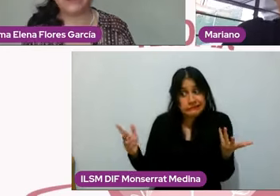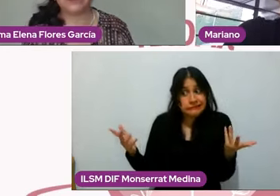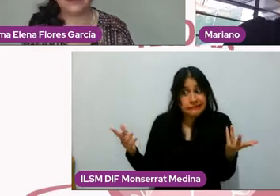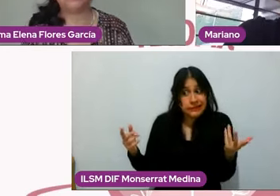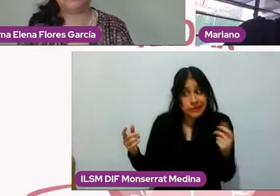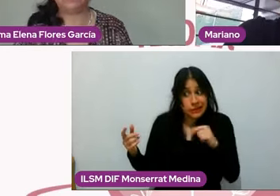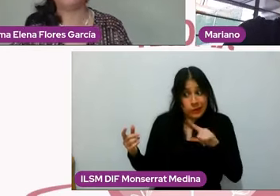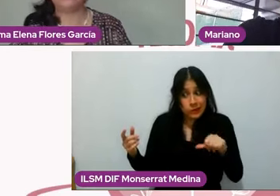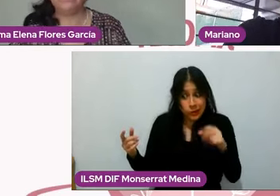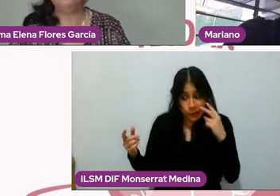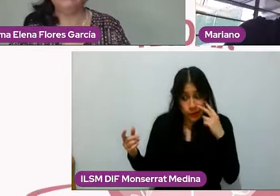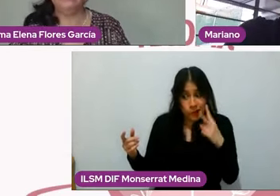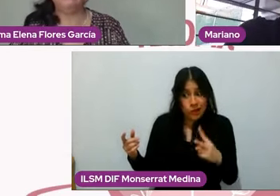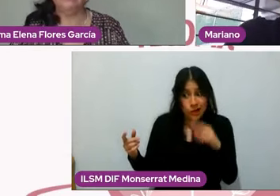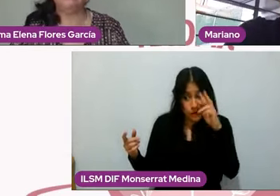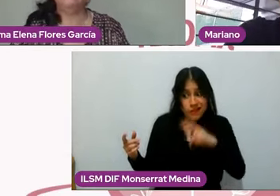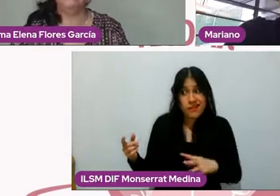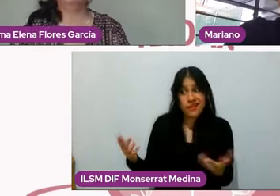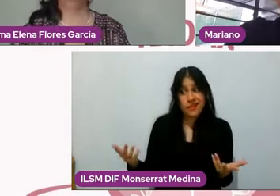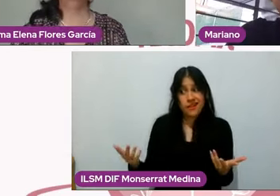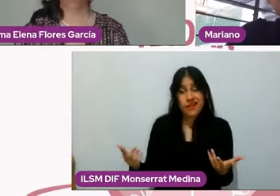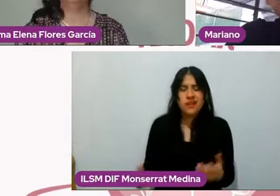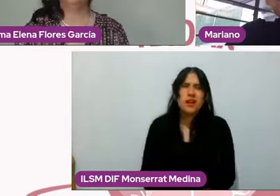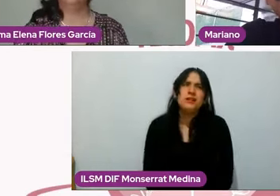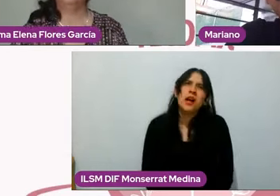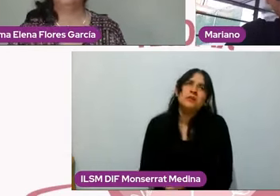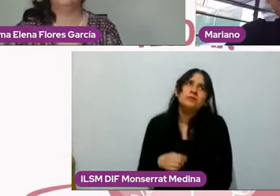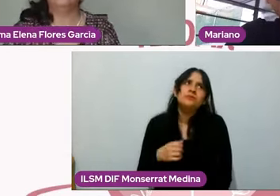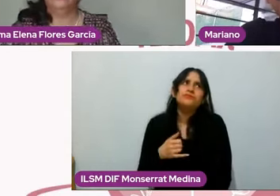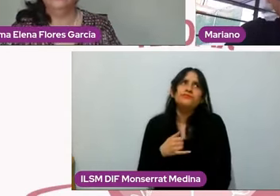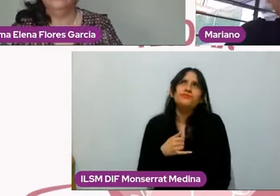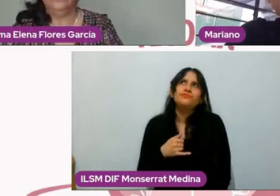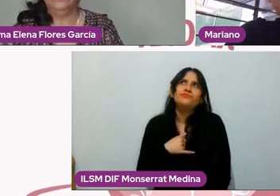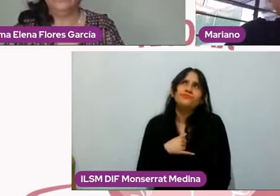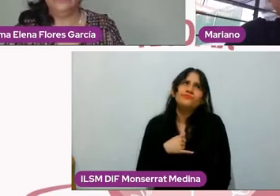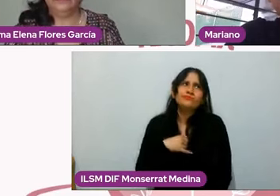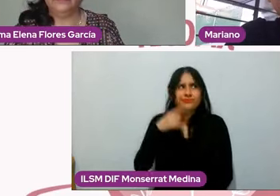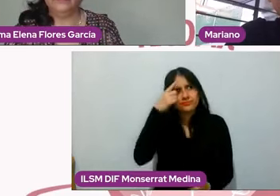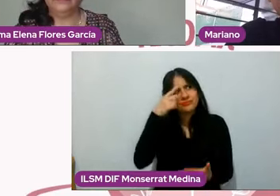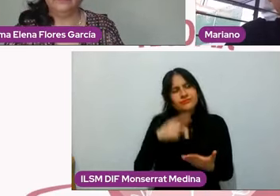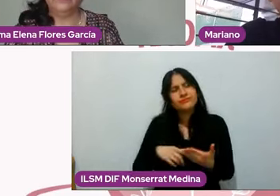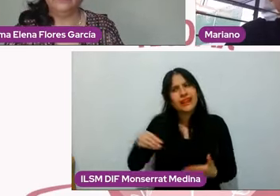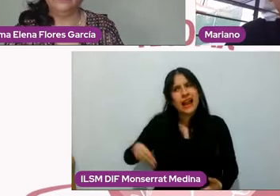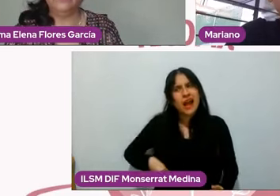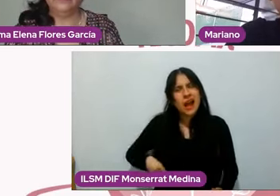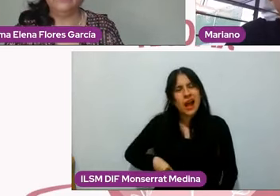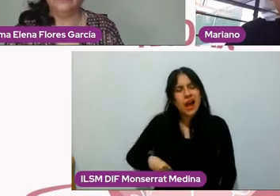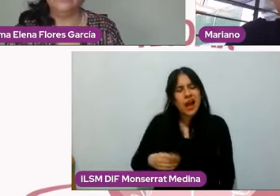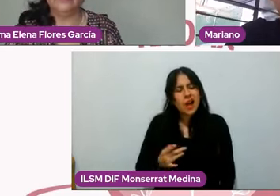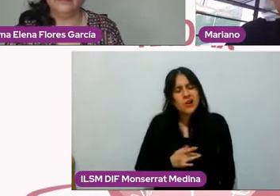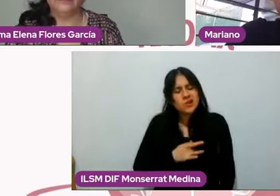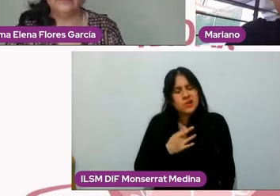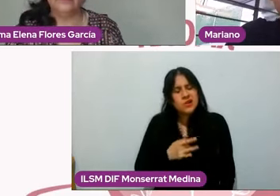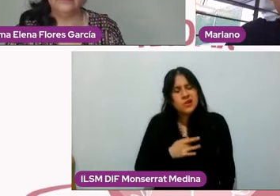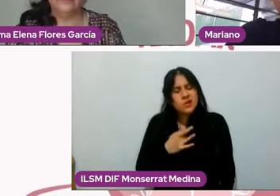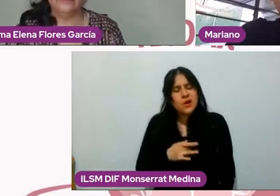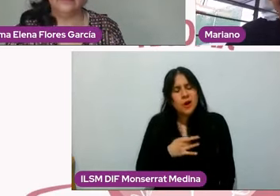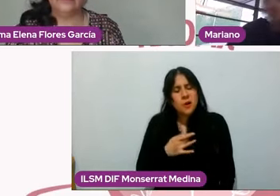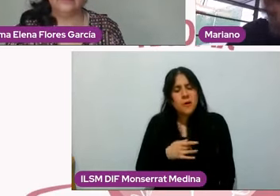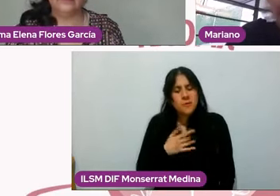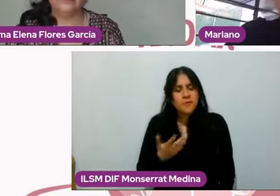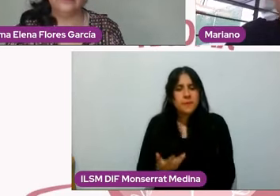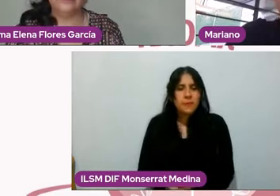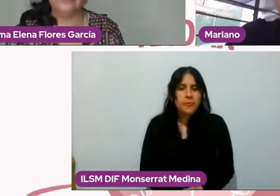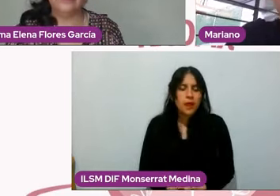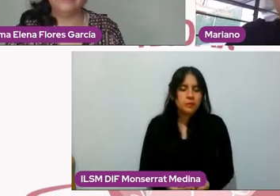Bueno, yo creo que yo creo que la culpa es una emoción que sentimos muy frecuentemente y